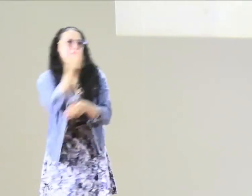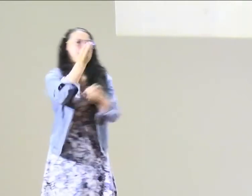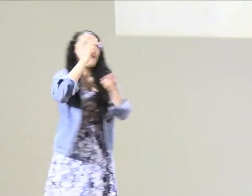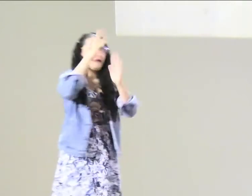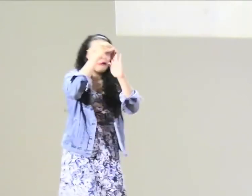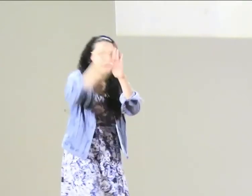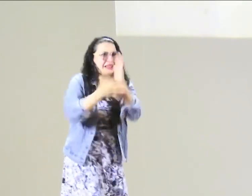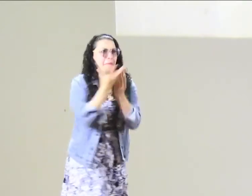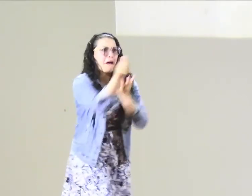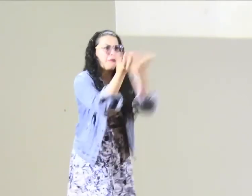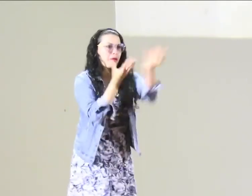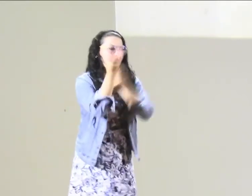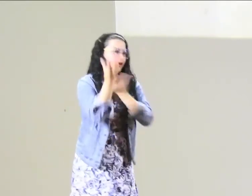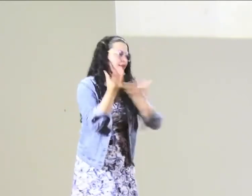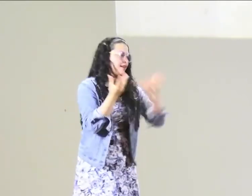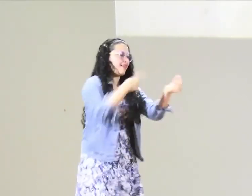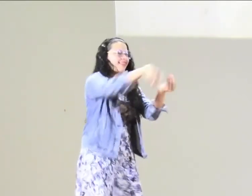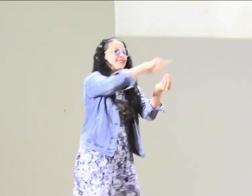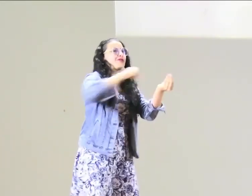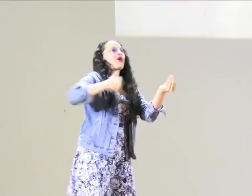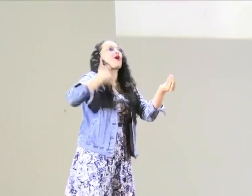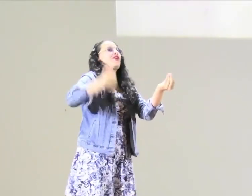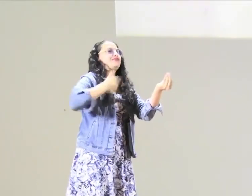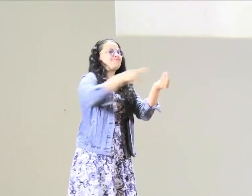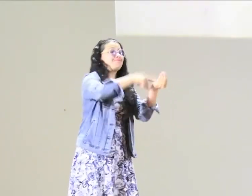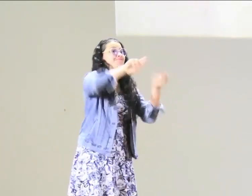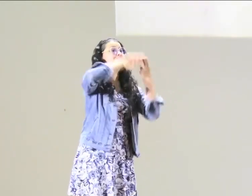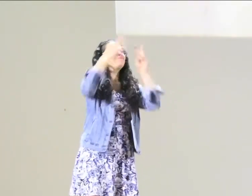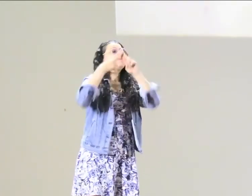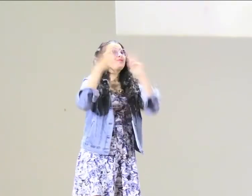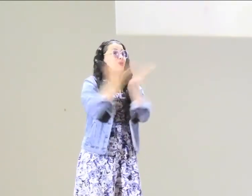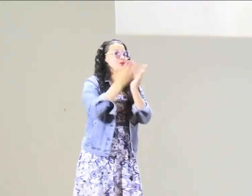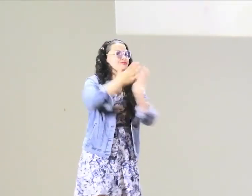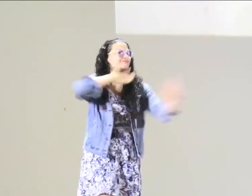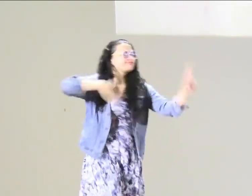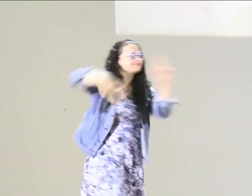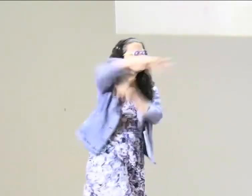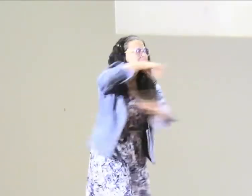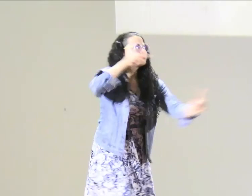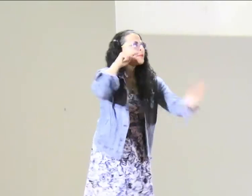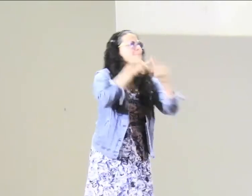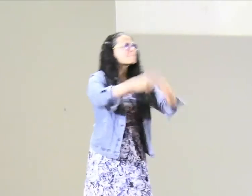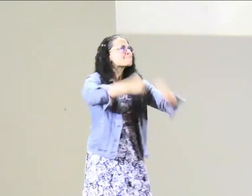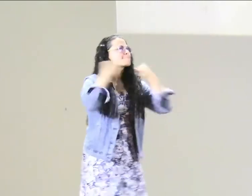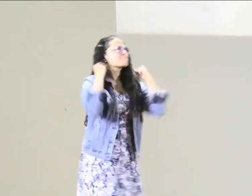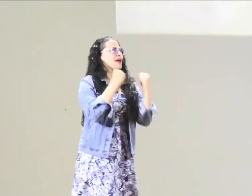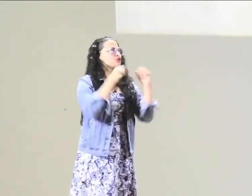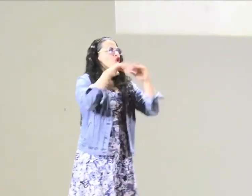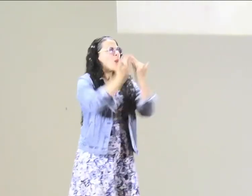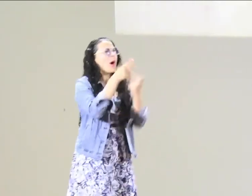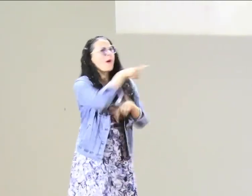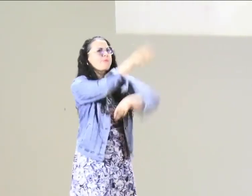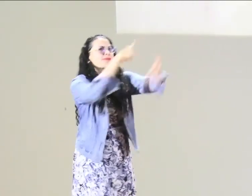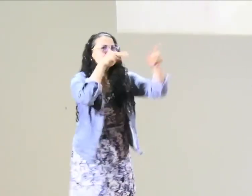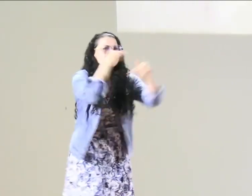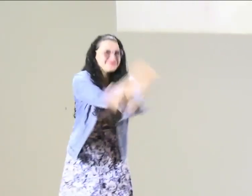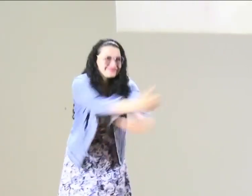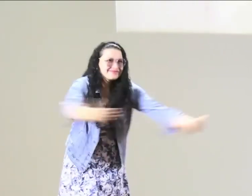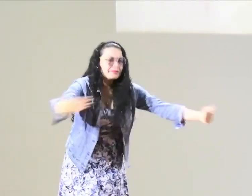sordos. Entonces, vamos a trabajar de eso. Ya hablábamos del código de ética, hablábamos de la planeación lingüística. Ahora vamos a hablar de los jóvenes en los entornos